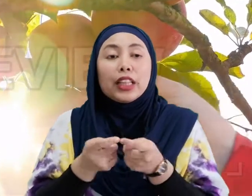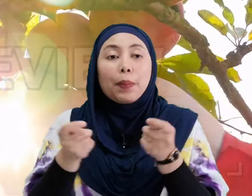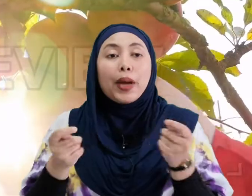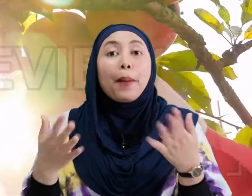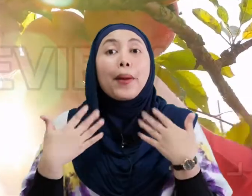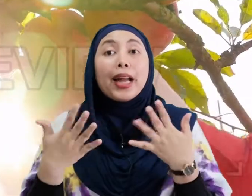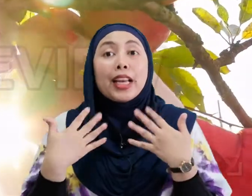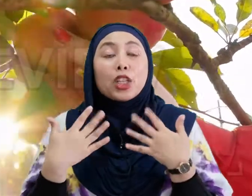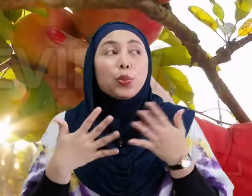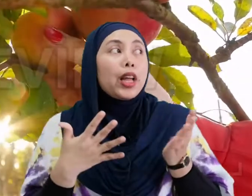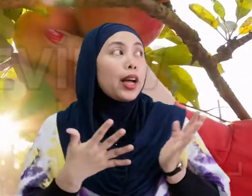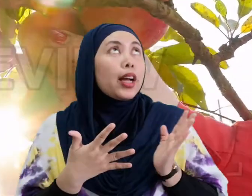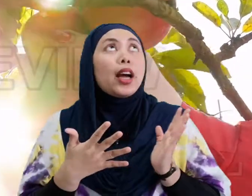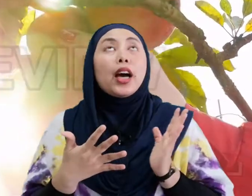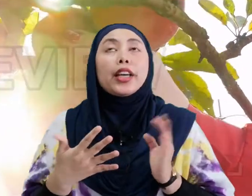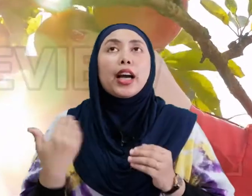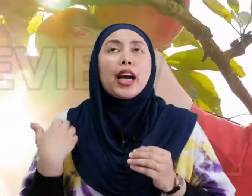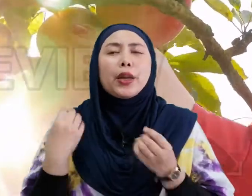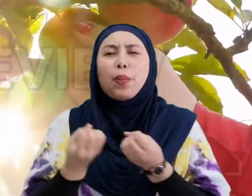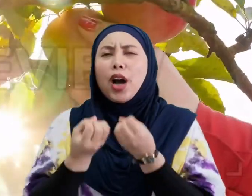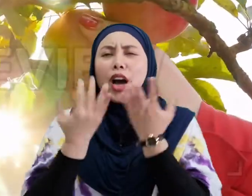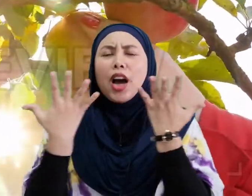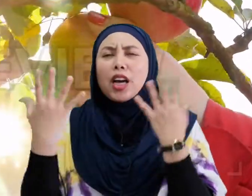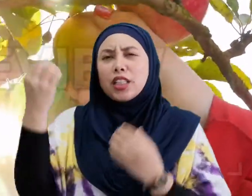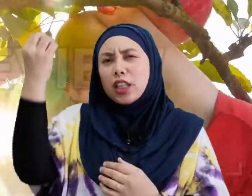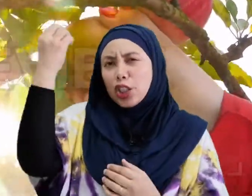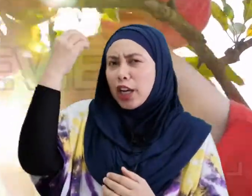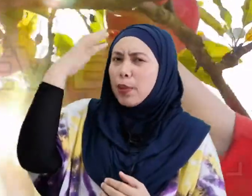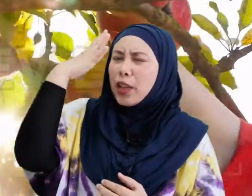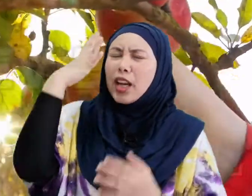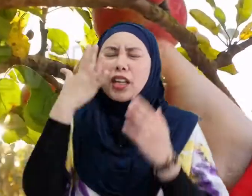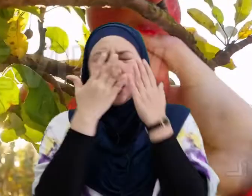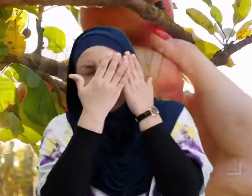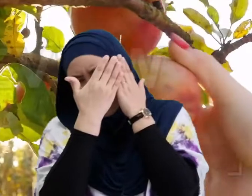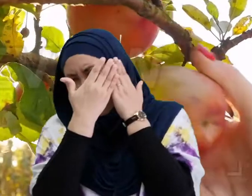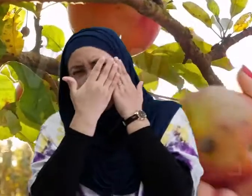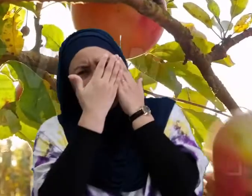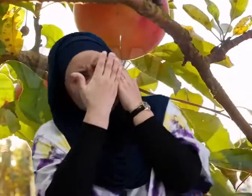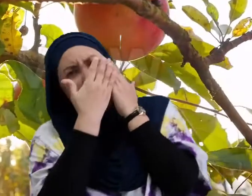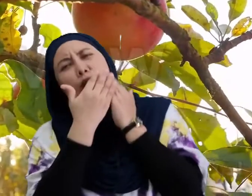tempat Yang panas Pula Yang ada Banyak Cahaya Matahari Ni Telau